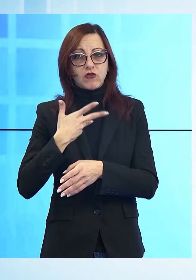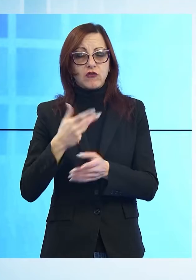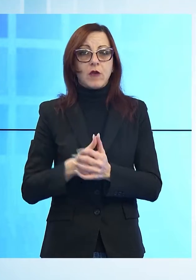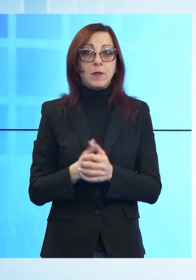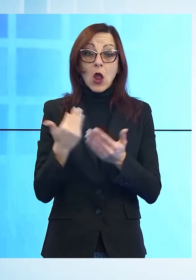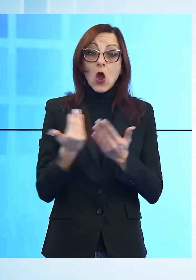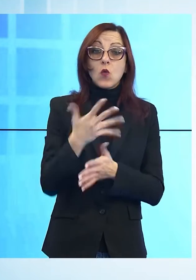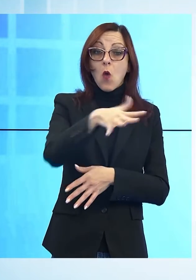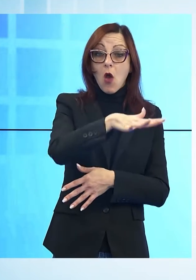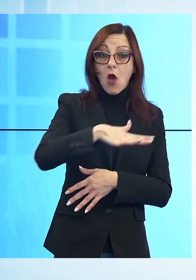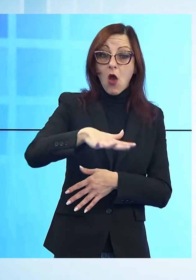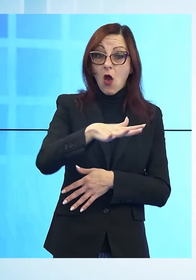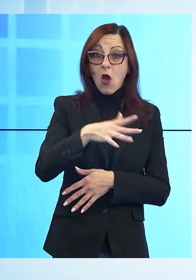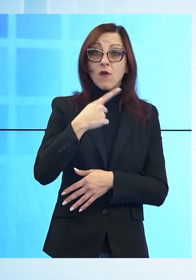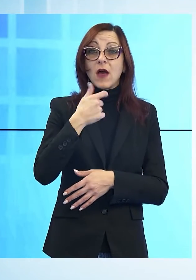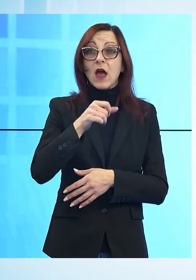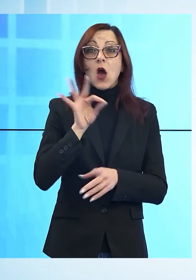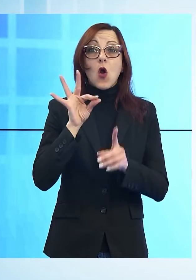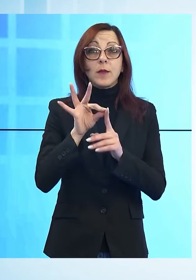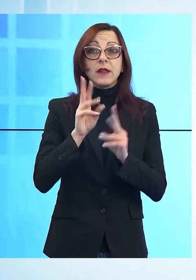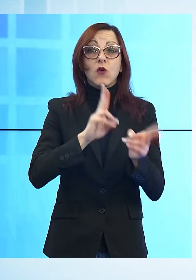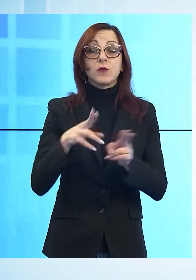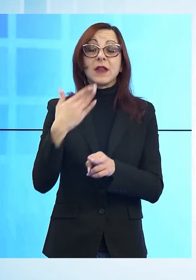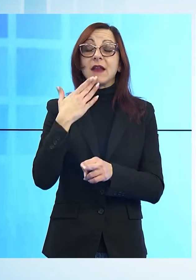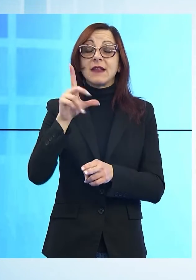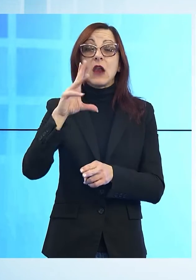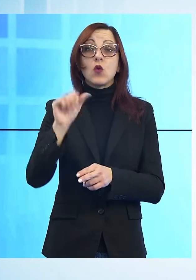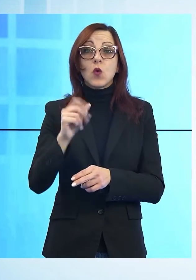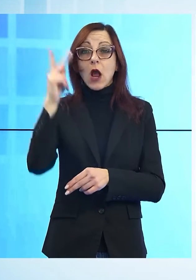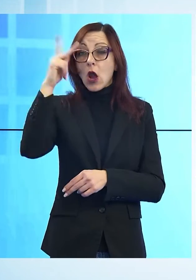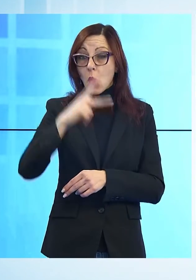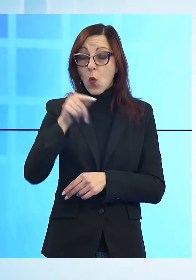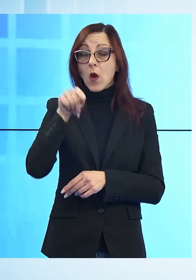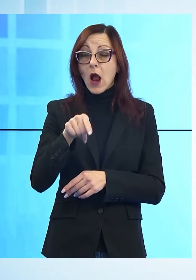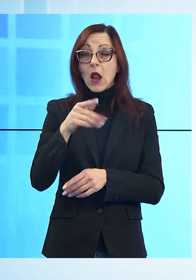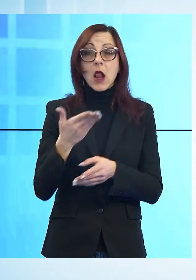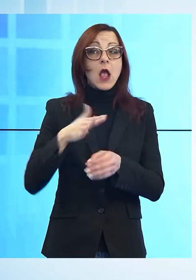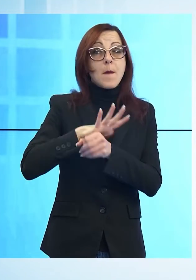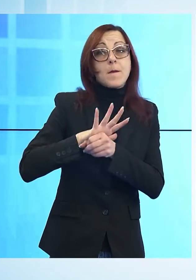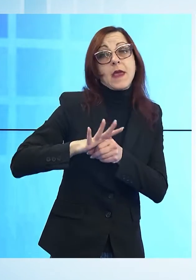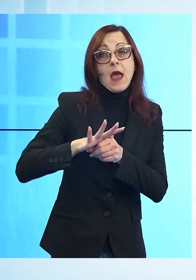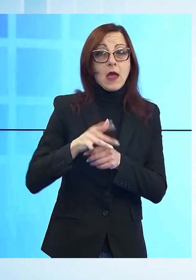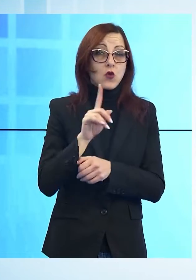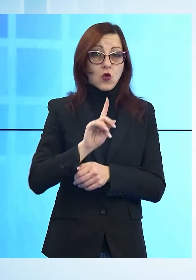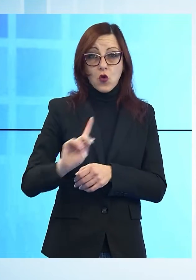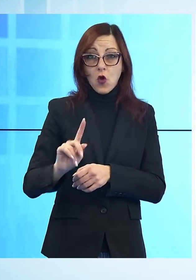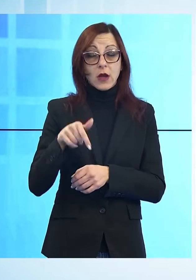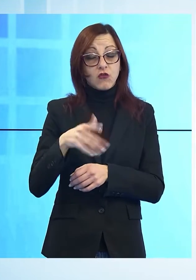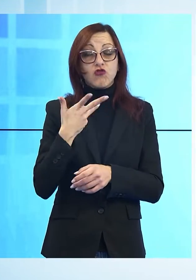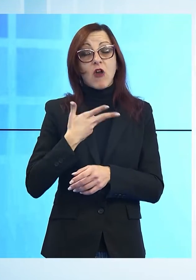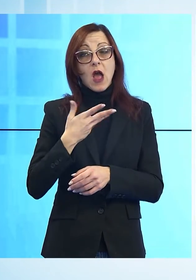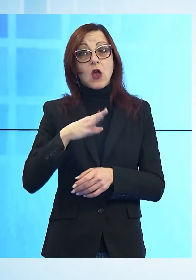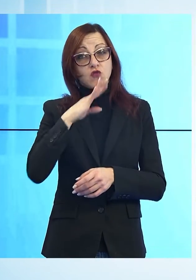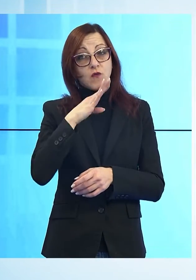saturare i posti Covid all'ospedale San Luca di Lucca che assiste pazienti complessi e dove c'è già un consistente numero di ricoverati